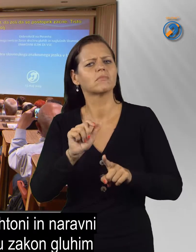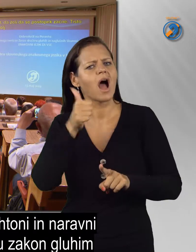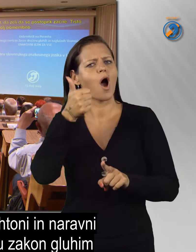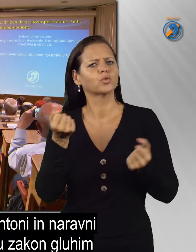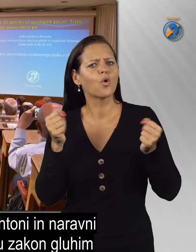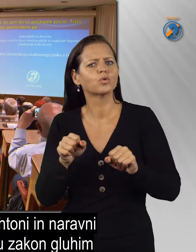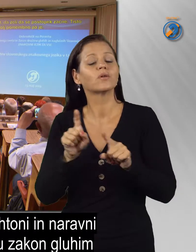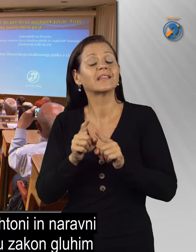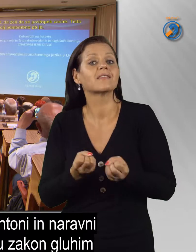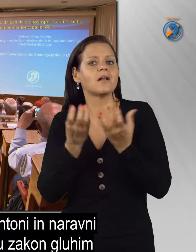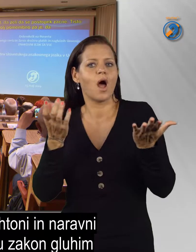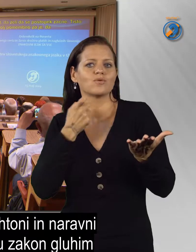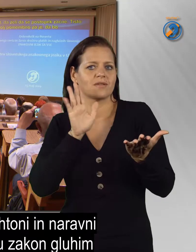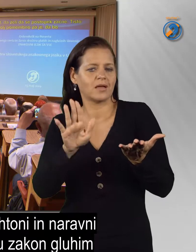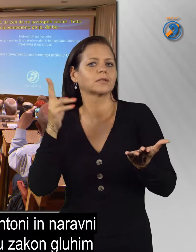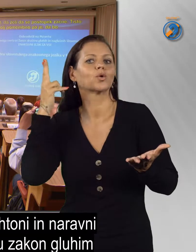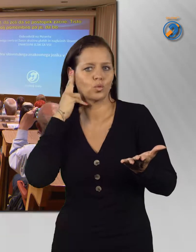naravni jezik gluhih.